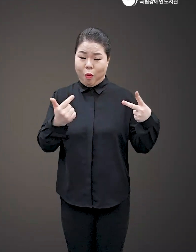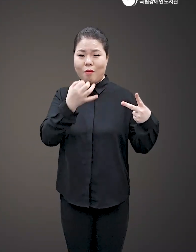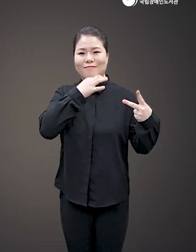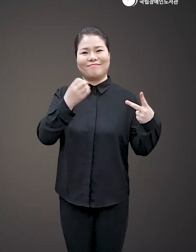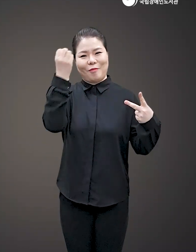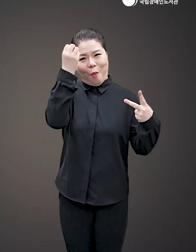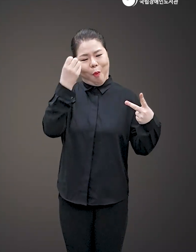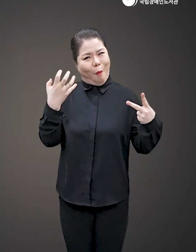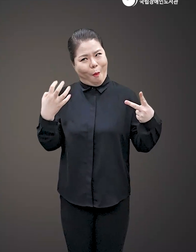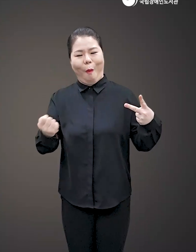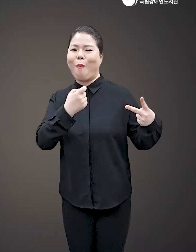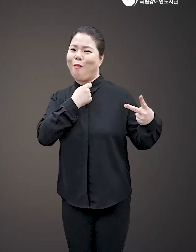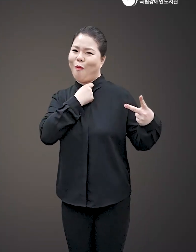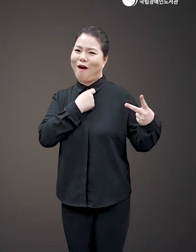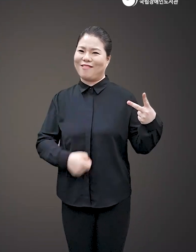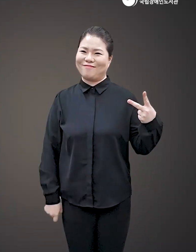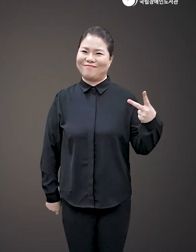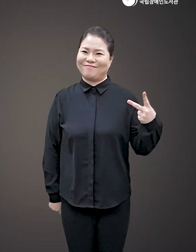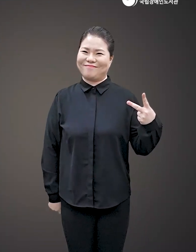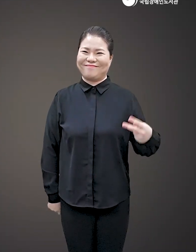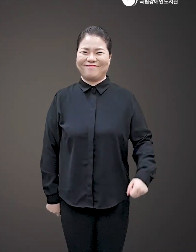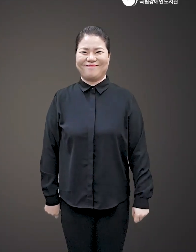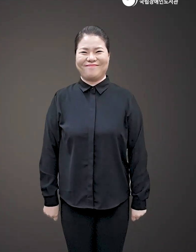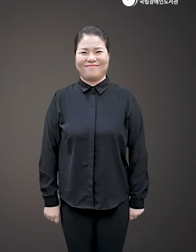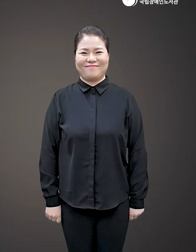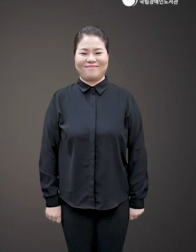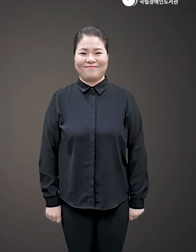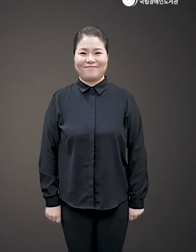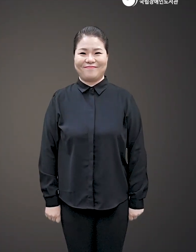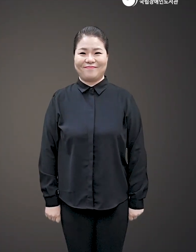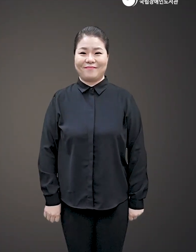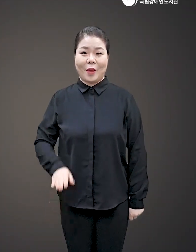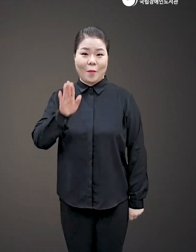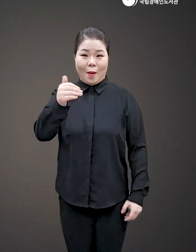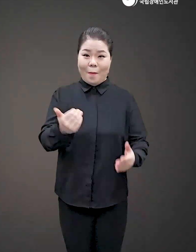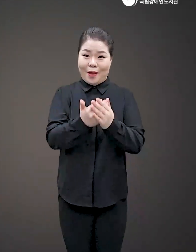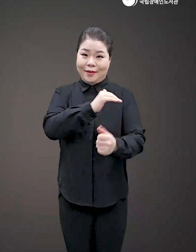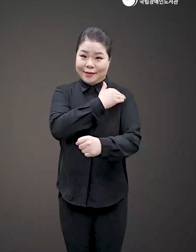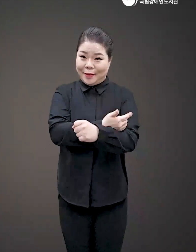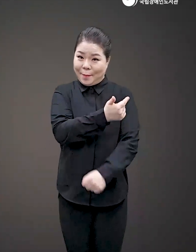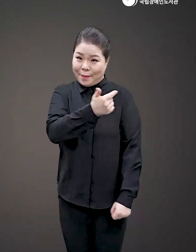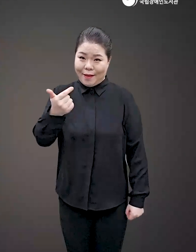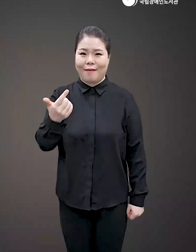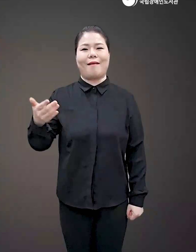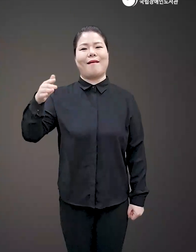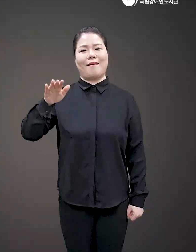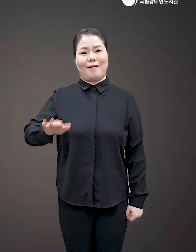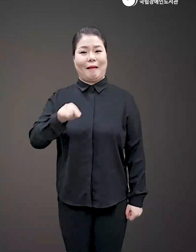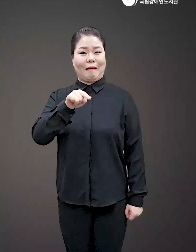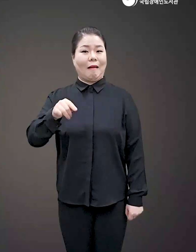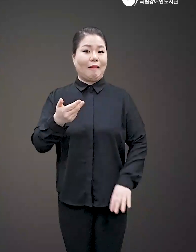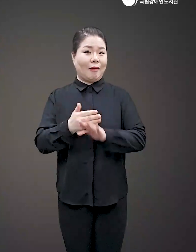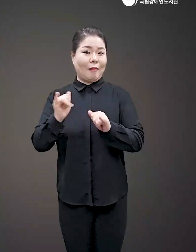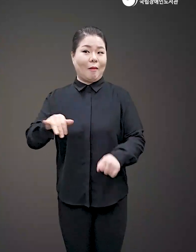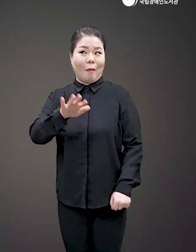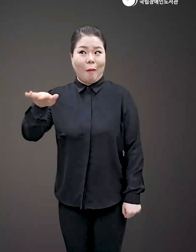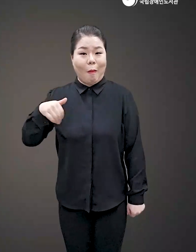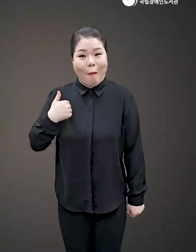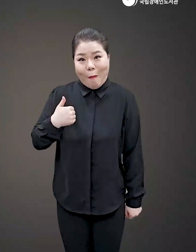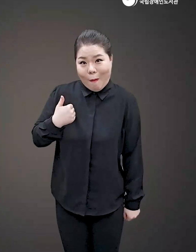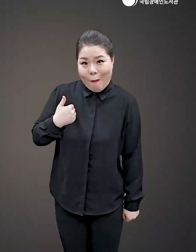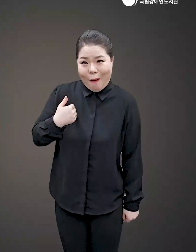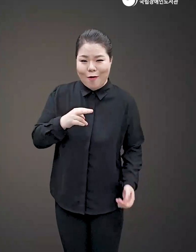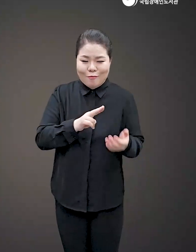리스크를 안 더라도 평균 이상의 수익률을 추구할 수도 있다 미래 성장 가능성은 크지만 아직 많은 이들에게